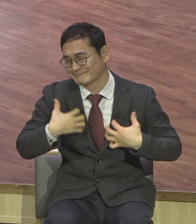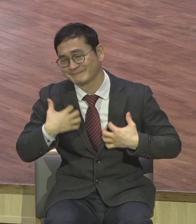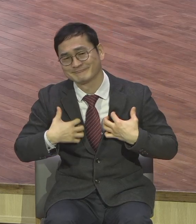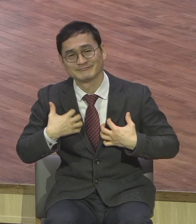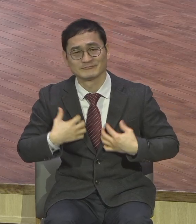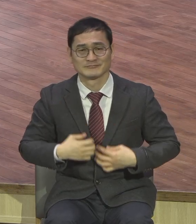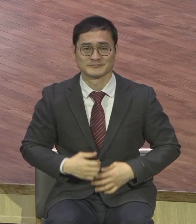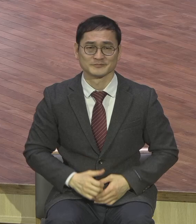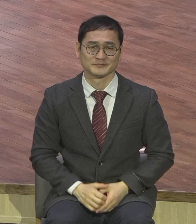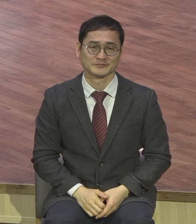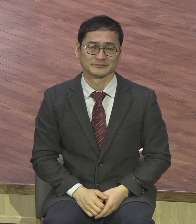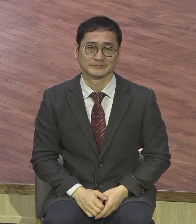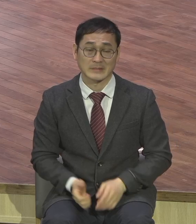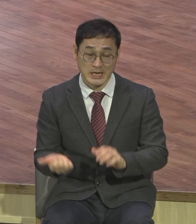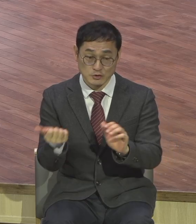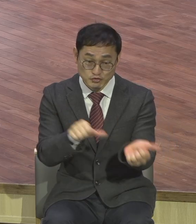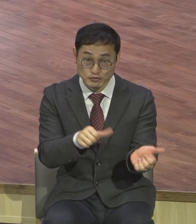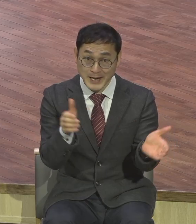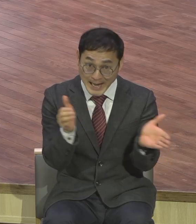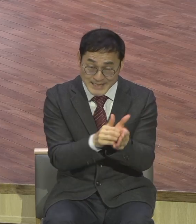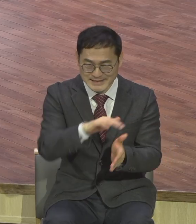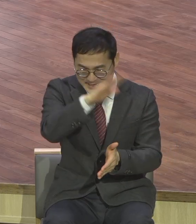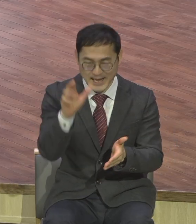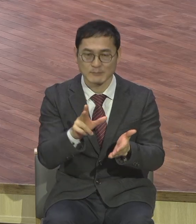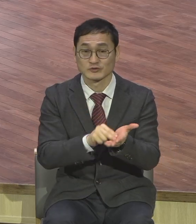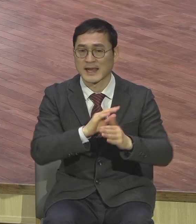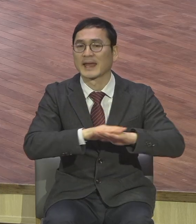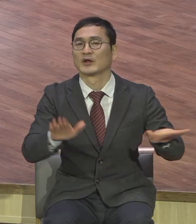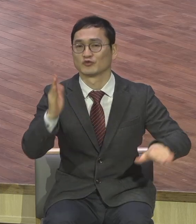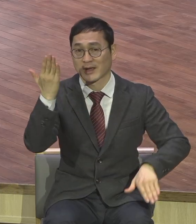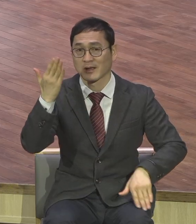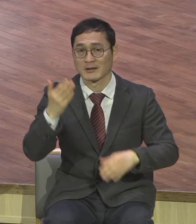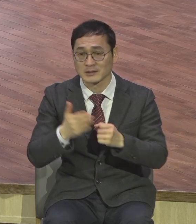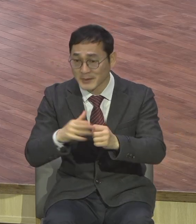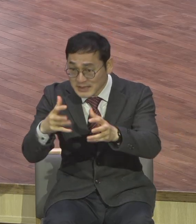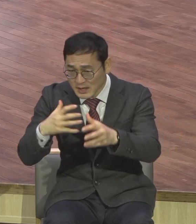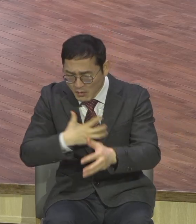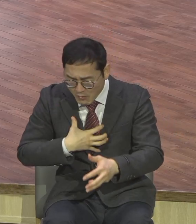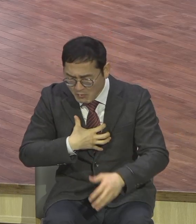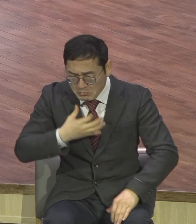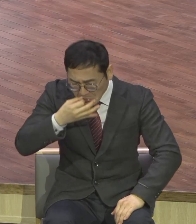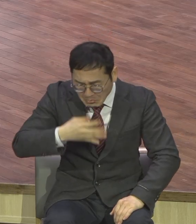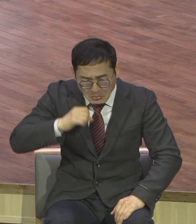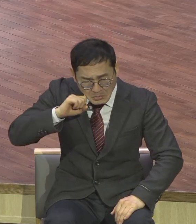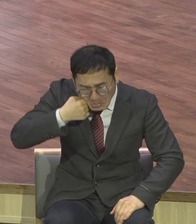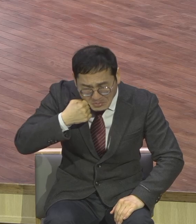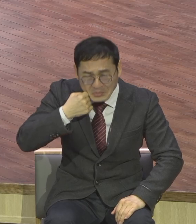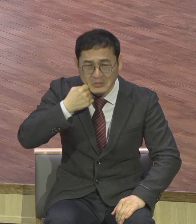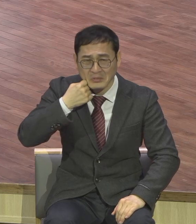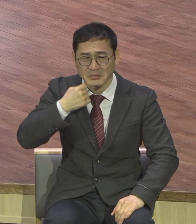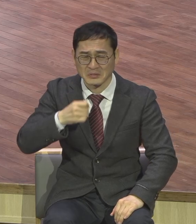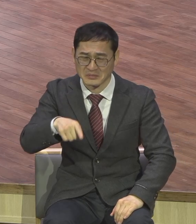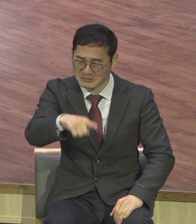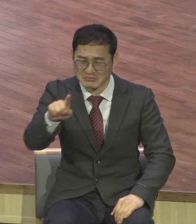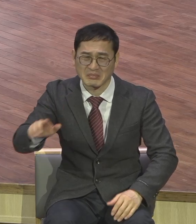죽음까지 해결해 놓고 사는 우리가 뭐가 세상에 불안할 게 뭐가 있어요 감사 마음으로 사십니다 이게 보금 체질이라